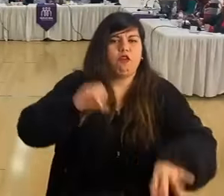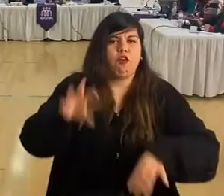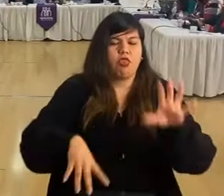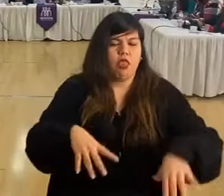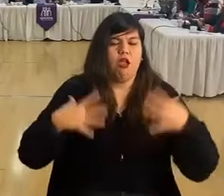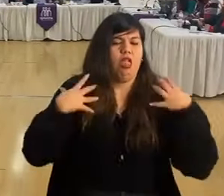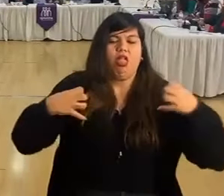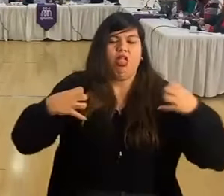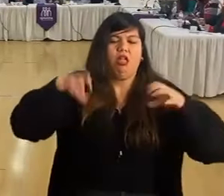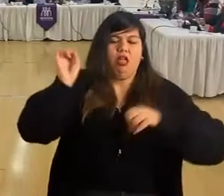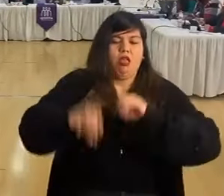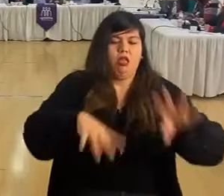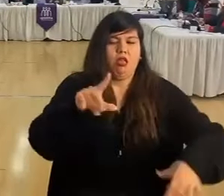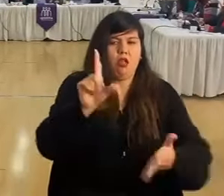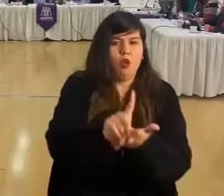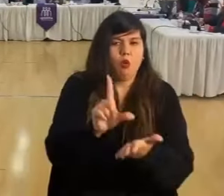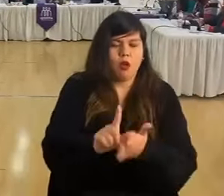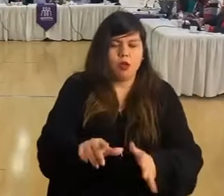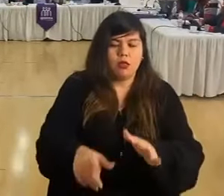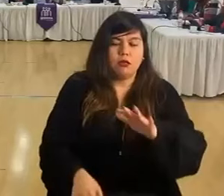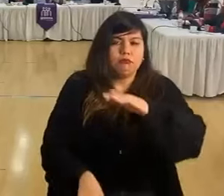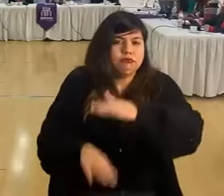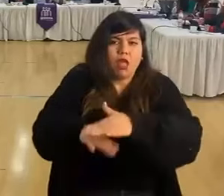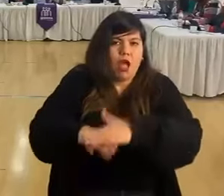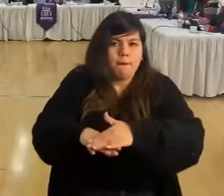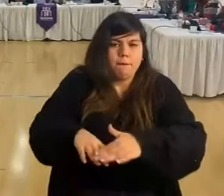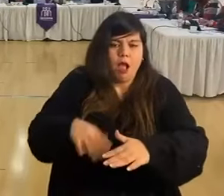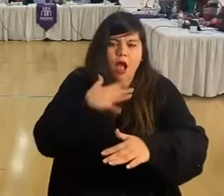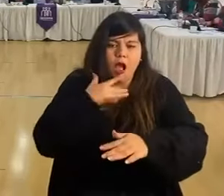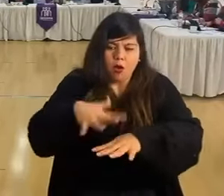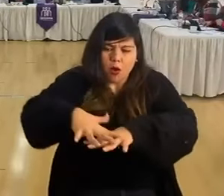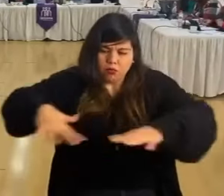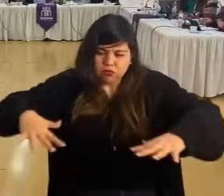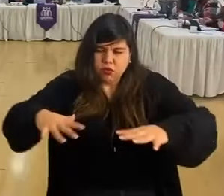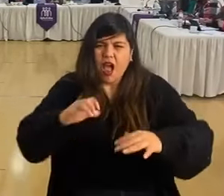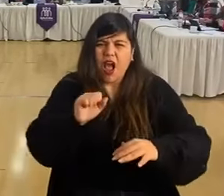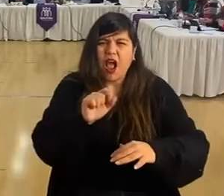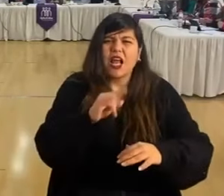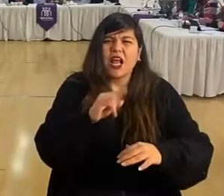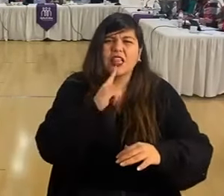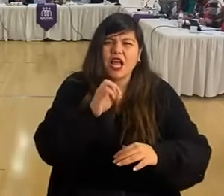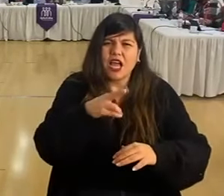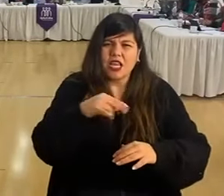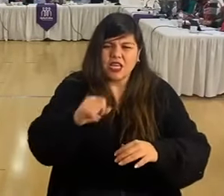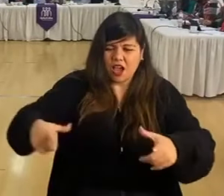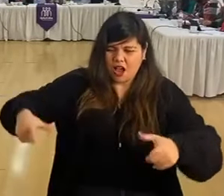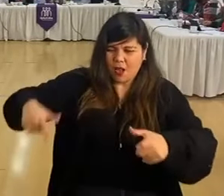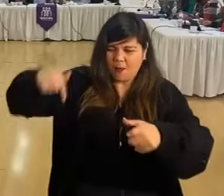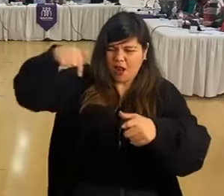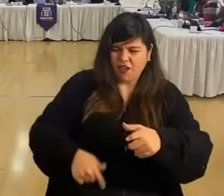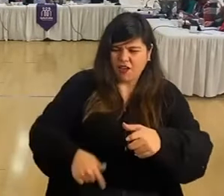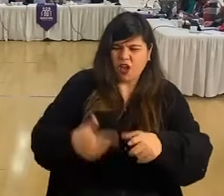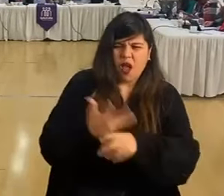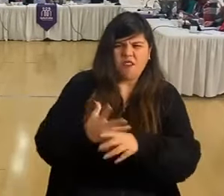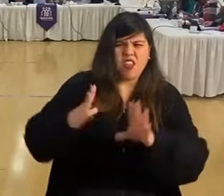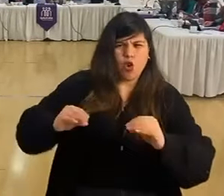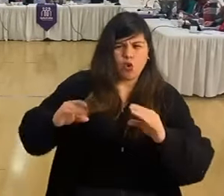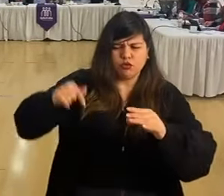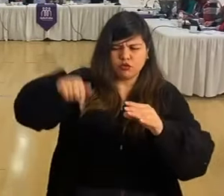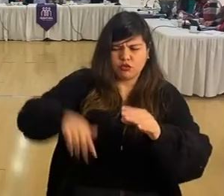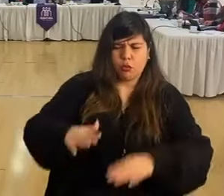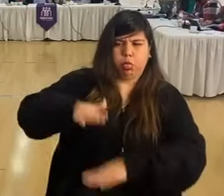les place en estos lugares y tapan los sumideros, las alcantarillas, las cámaras. Ayer habían unas colchonetas.